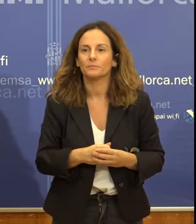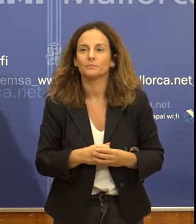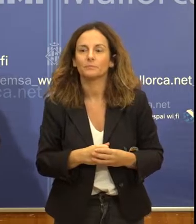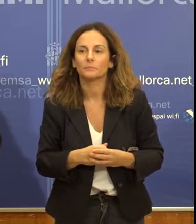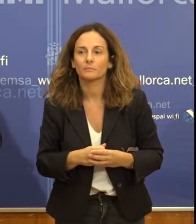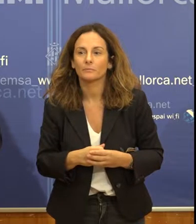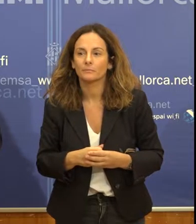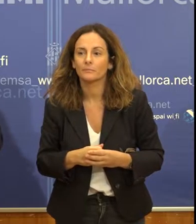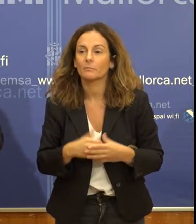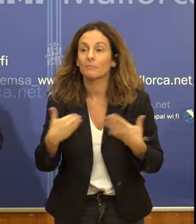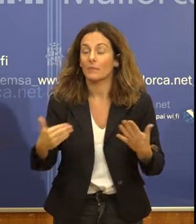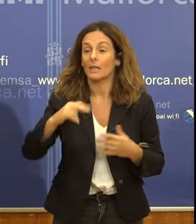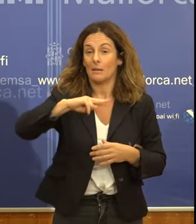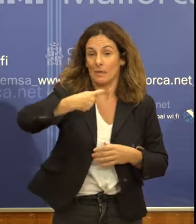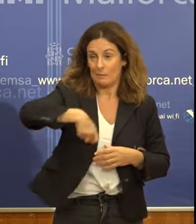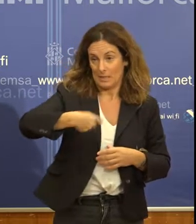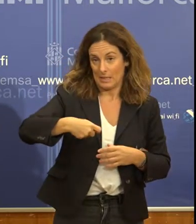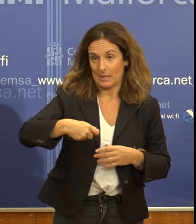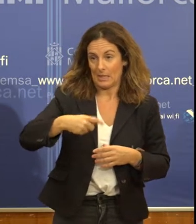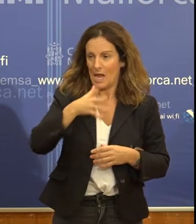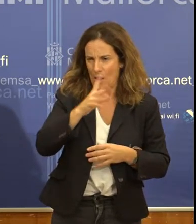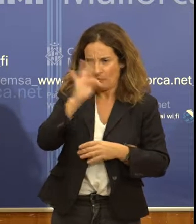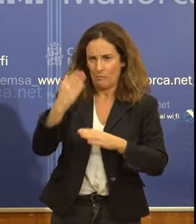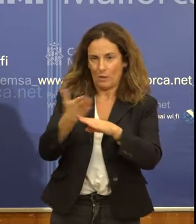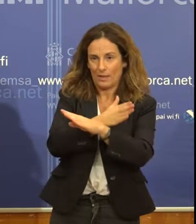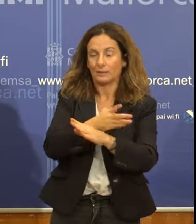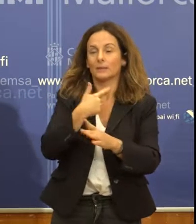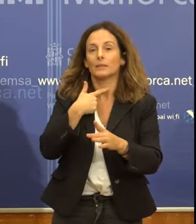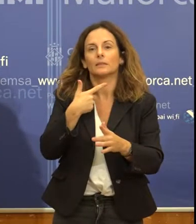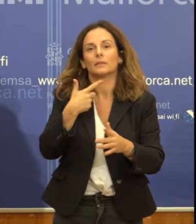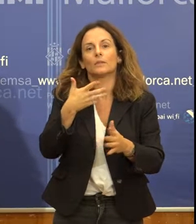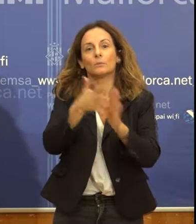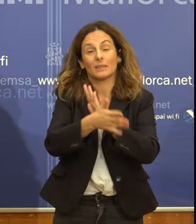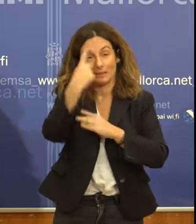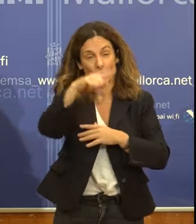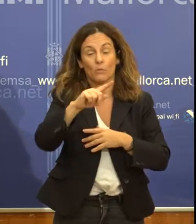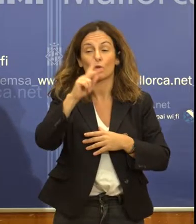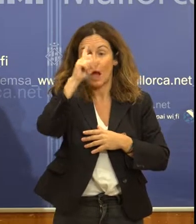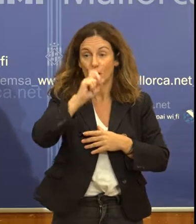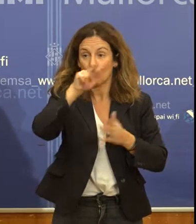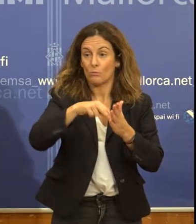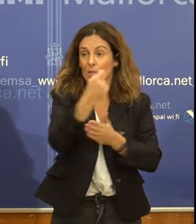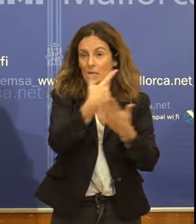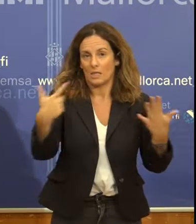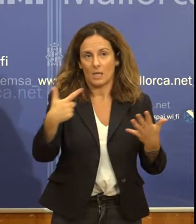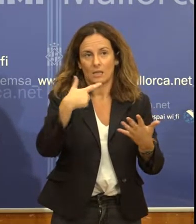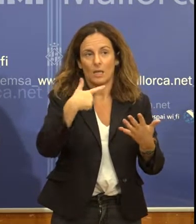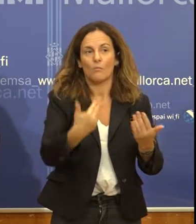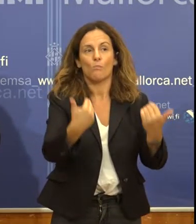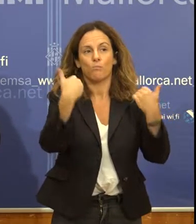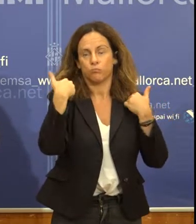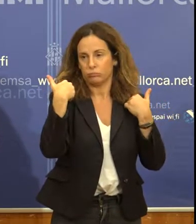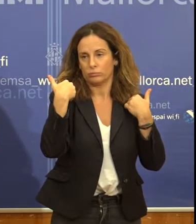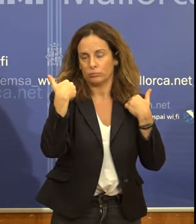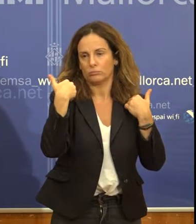Abans de passar la paraula al vicepresident, diré que sabent que el 2017 rebrèn la promoció turística, ho va confirmar la presidenta a la darrera